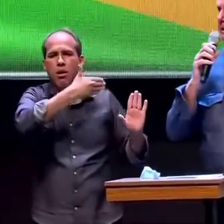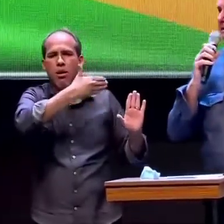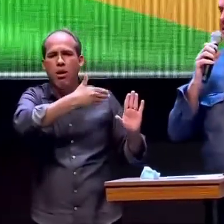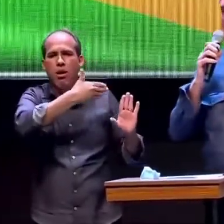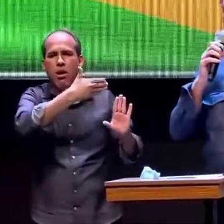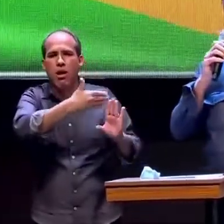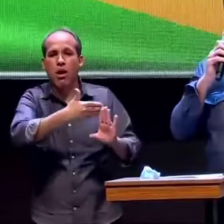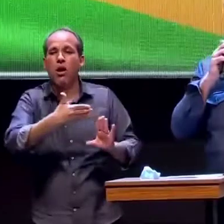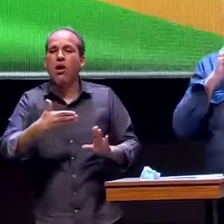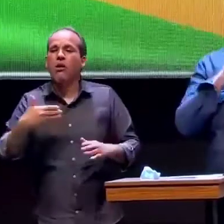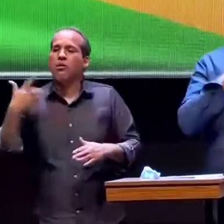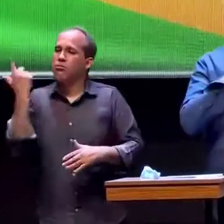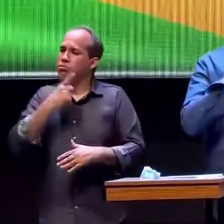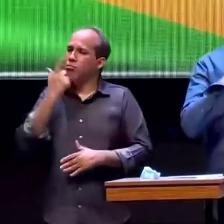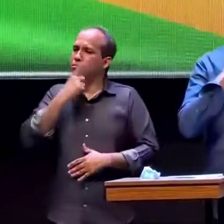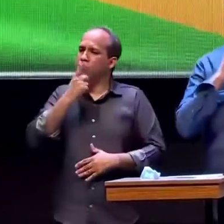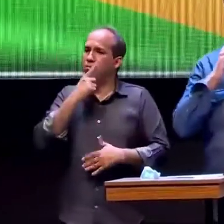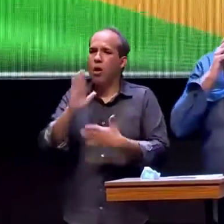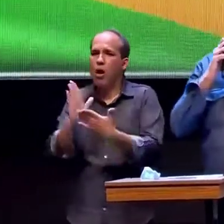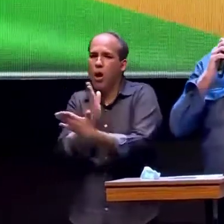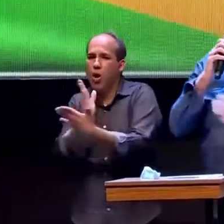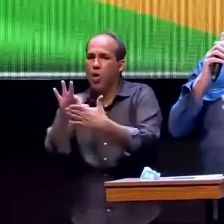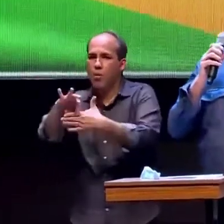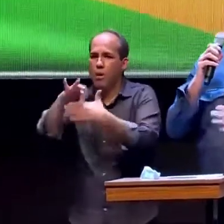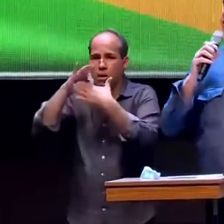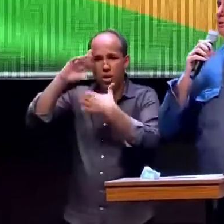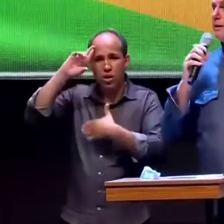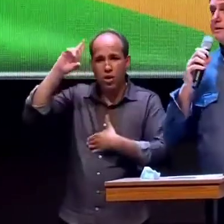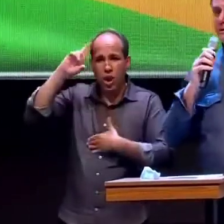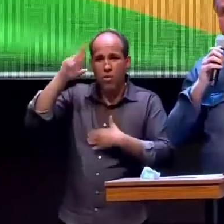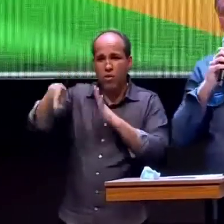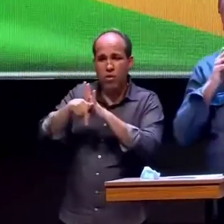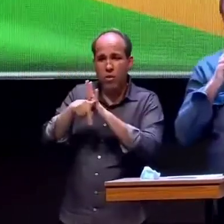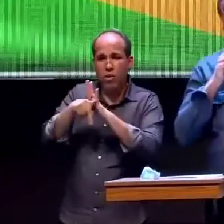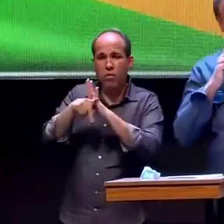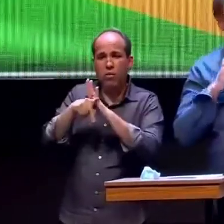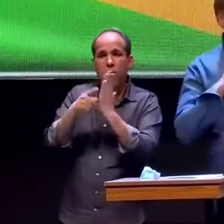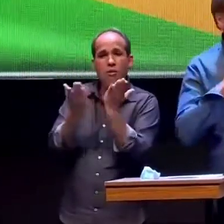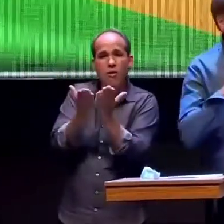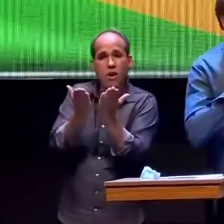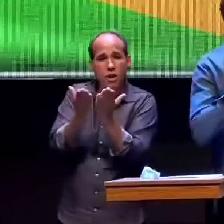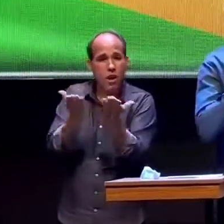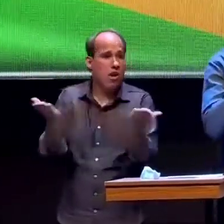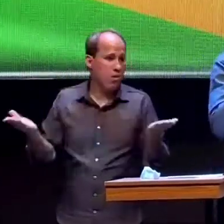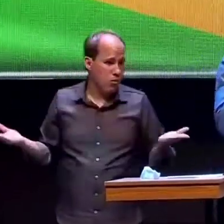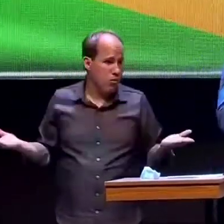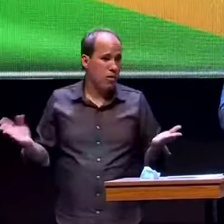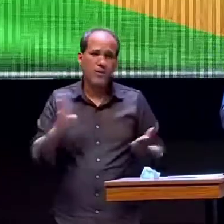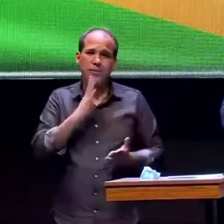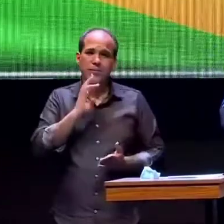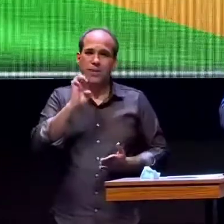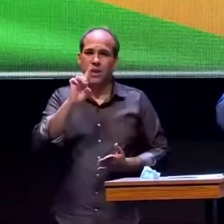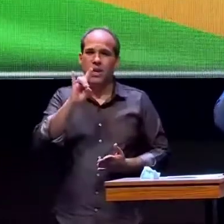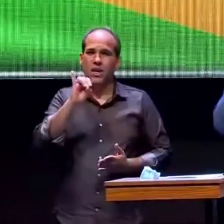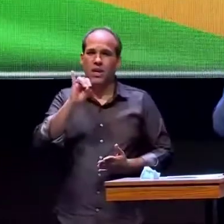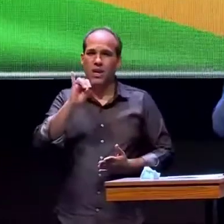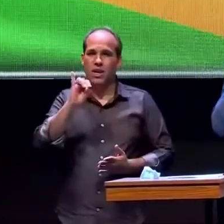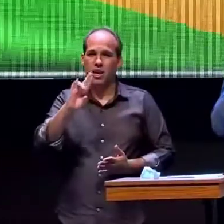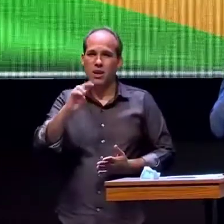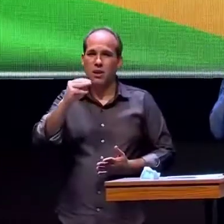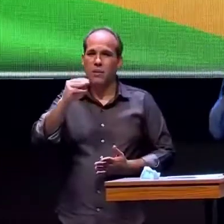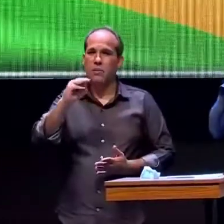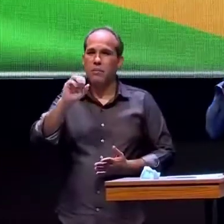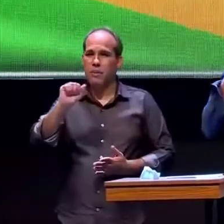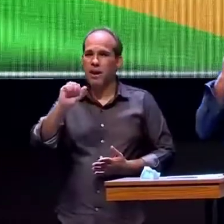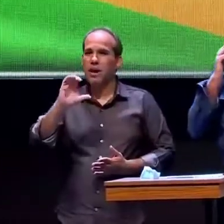algumas lideranças evangélicas foram ligando para mim como recebi um telefonema do Edir Macedo lógico sabia que era Edir Macedo eu recebi um